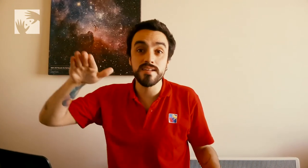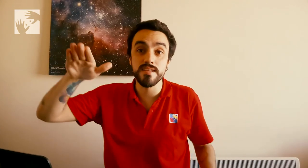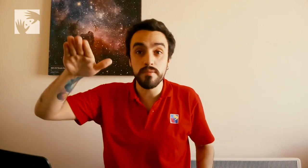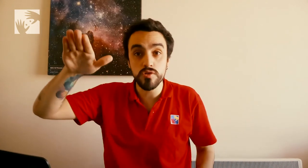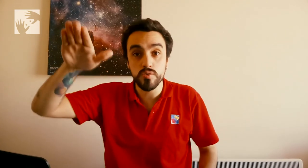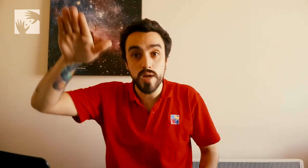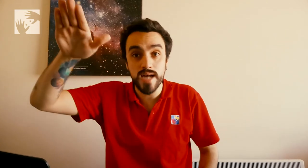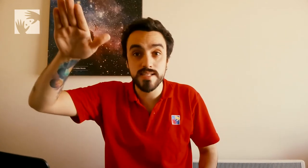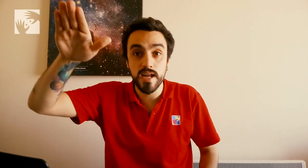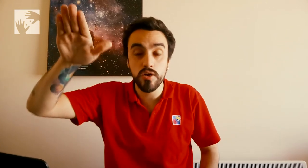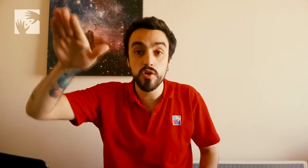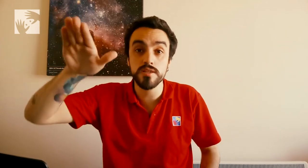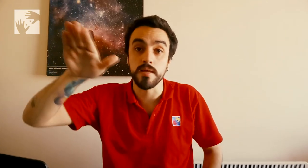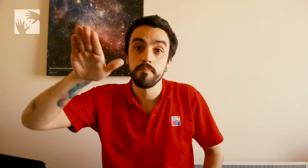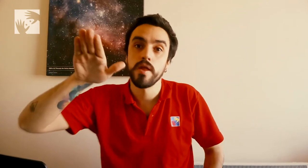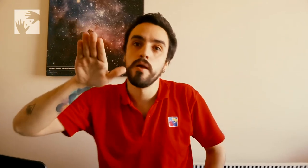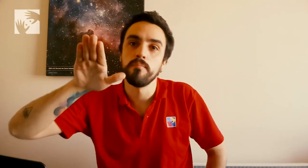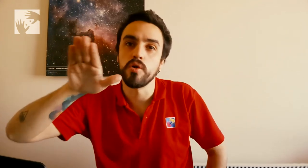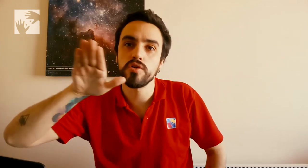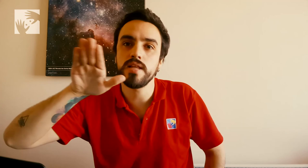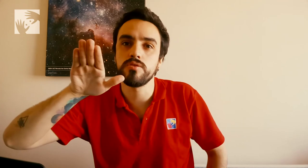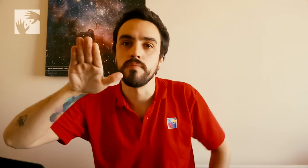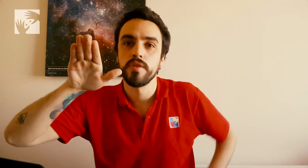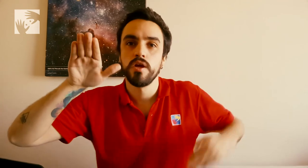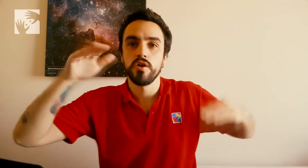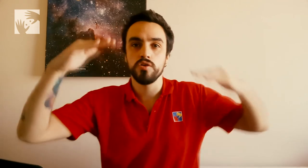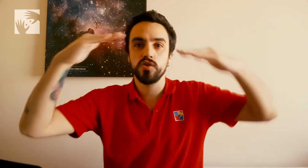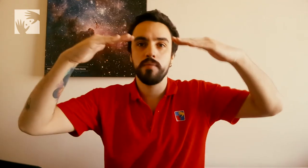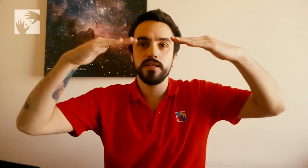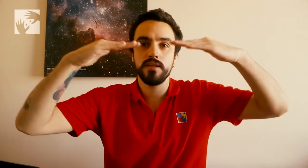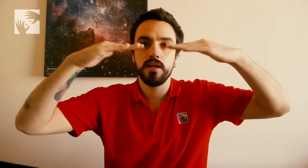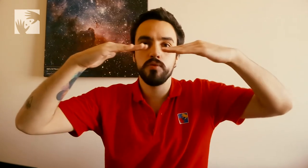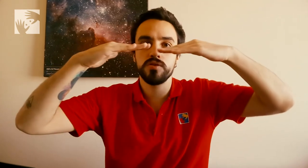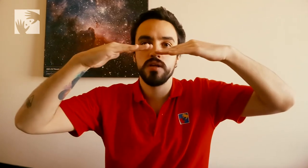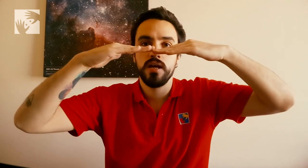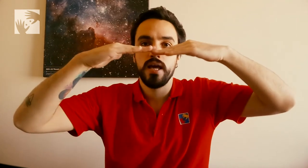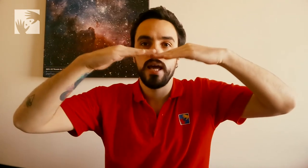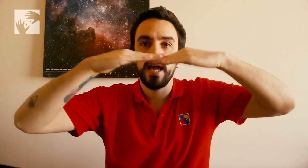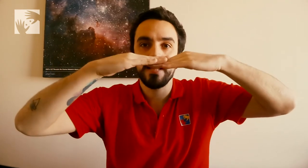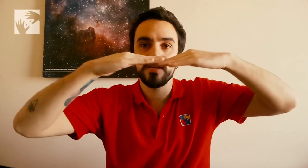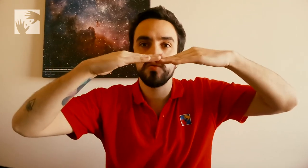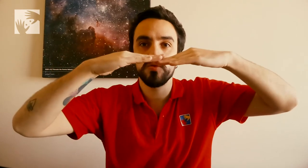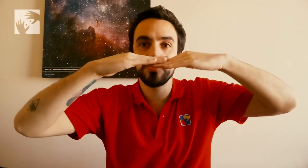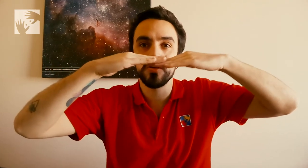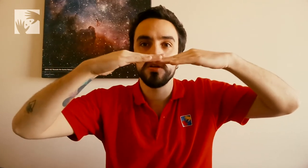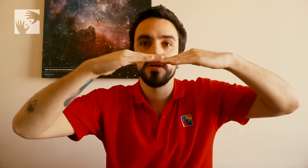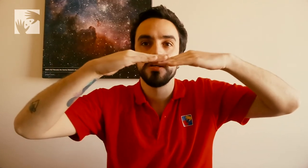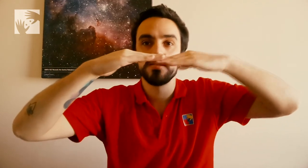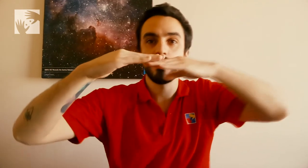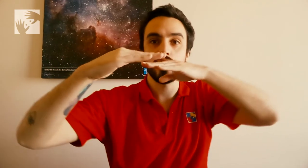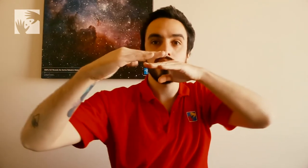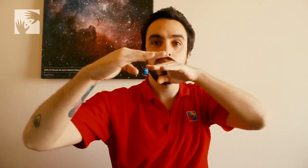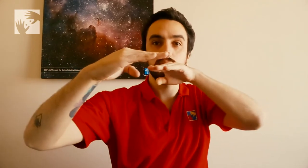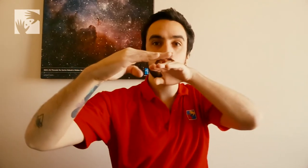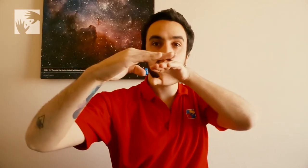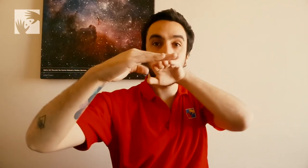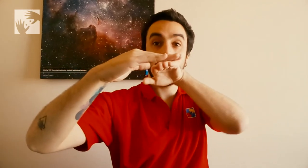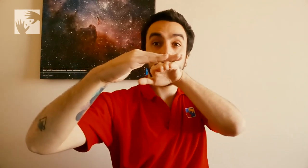extremo sur hacia el norte. Por lo tanto, no solamente tenemos esta subducción, sino que tenemos una que